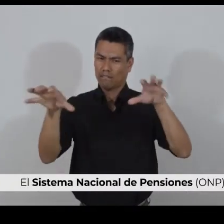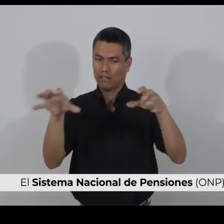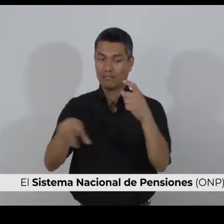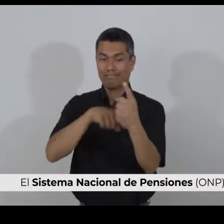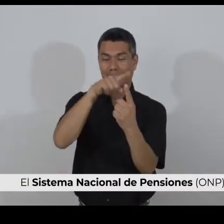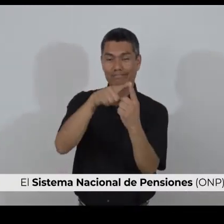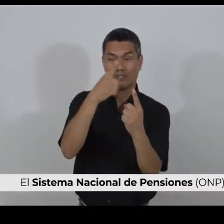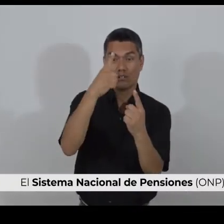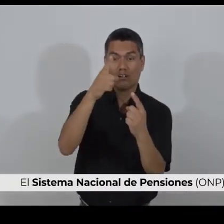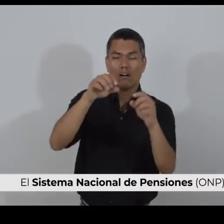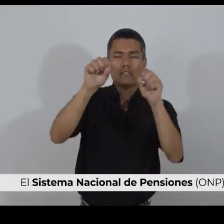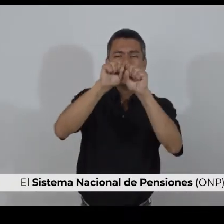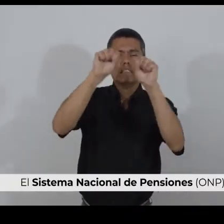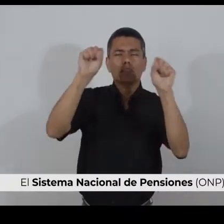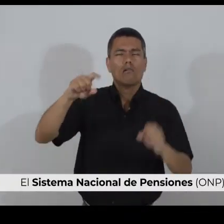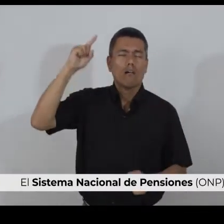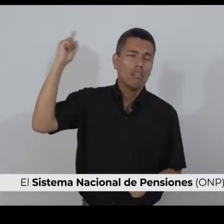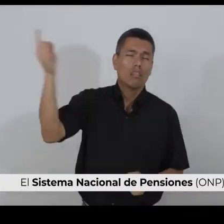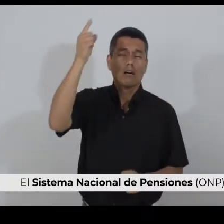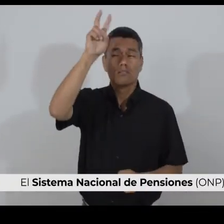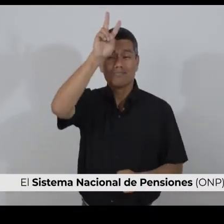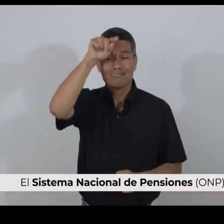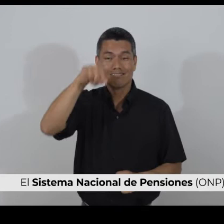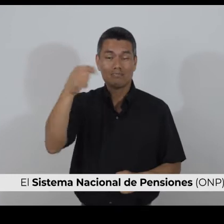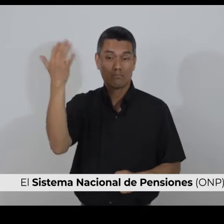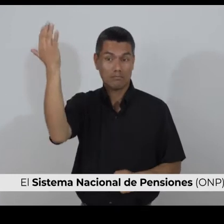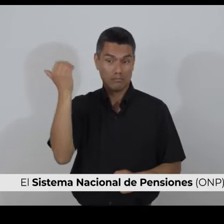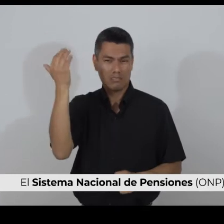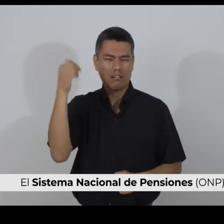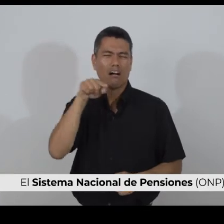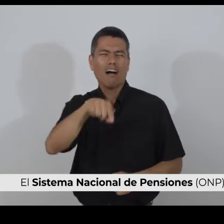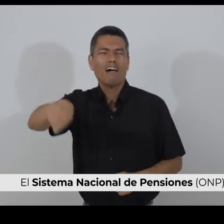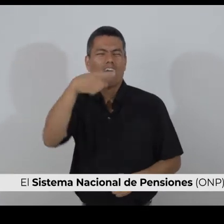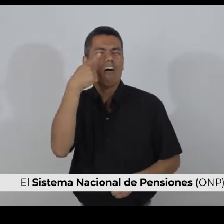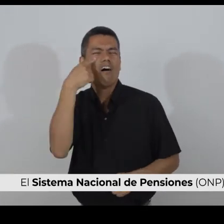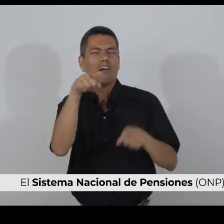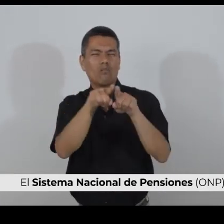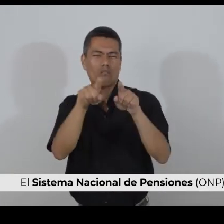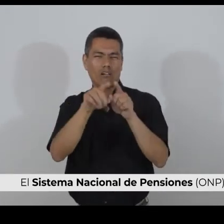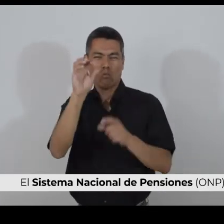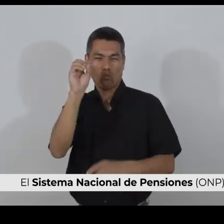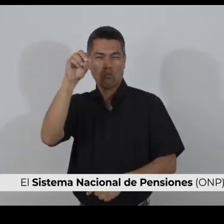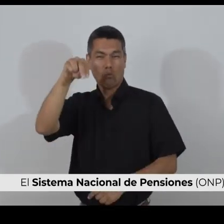el Sistema Nacional de Pensiones, conocido como ONP,